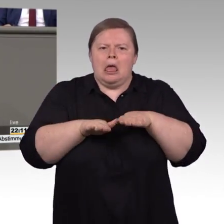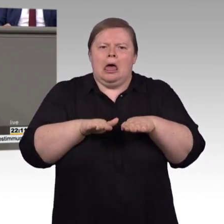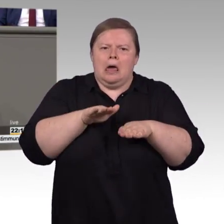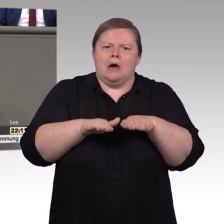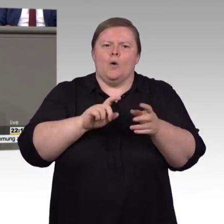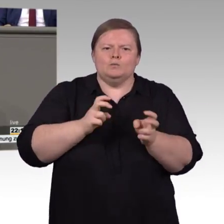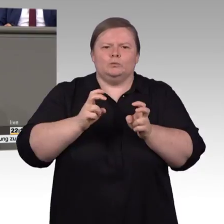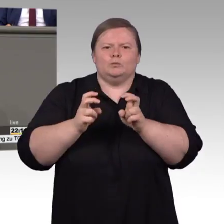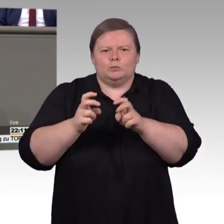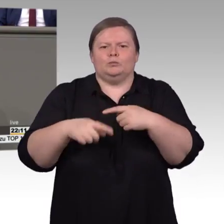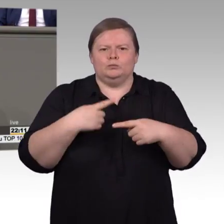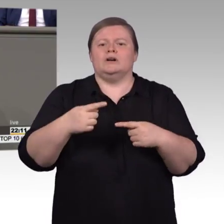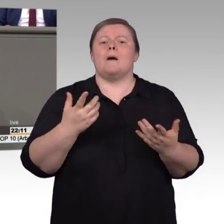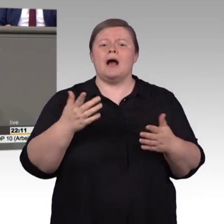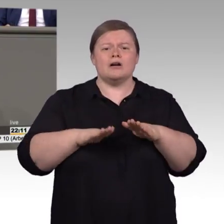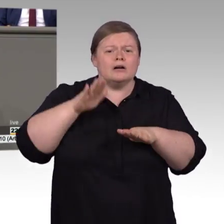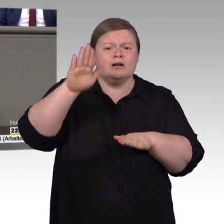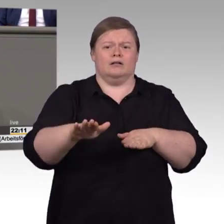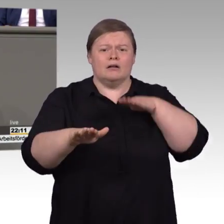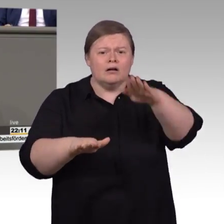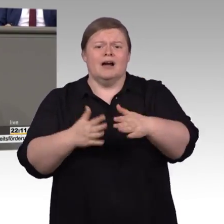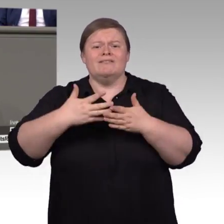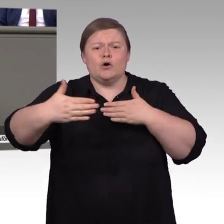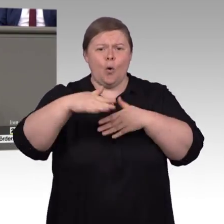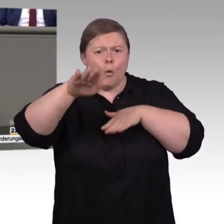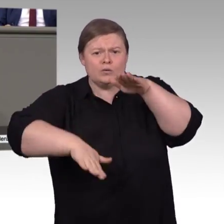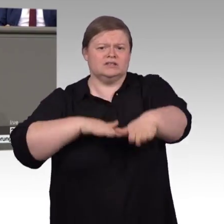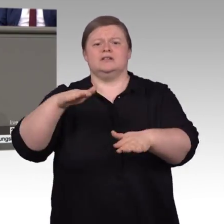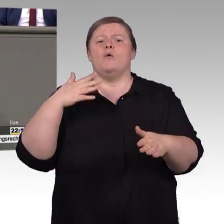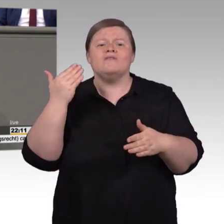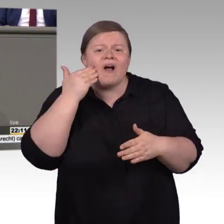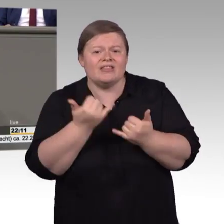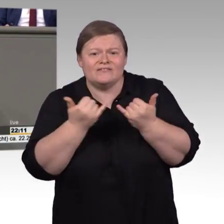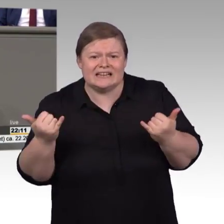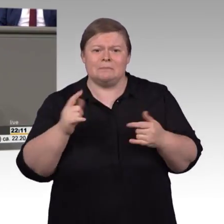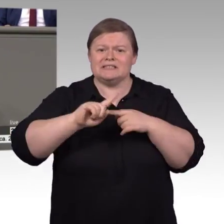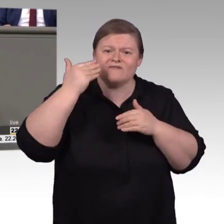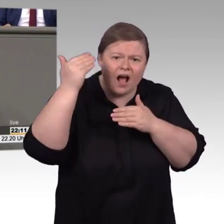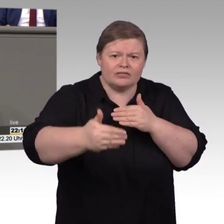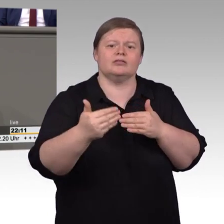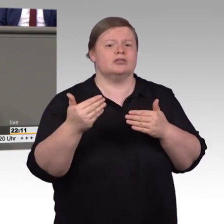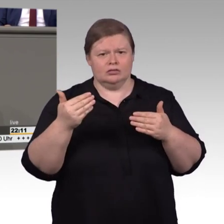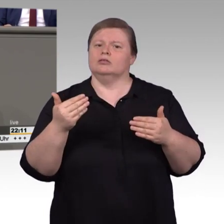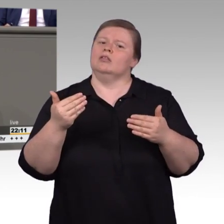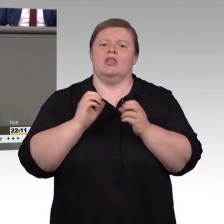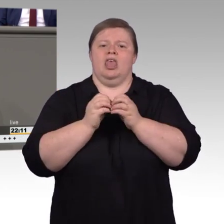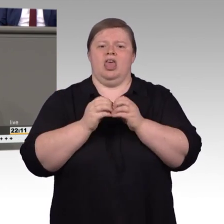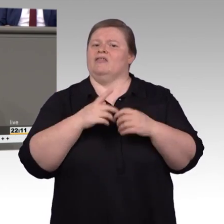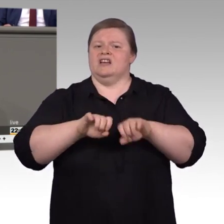Webseiten und mobile Anwendungen barrierefrei sein müssen. Das hat uns die Richtlinie so vorgegeben. In unserem Änderungsantrag haben wir darüber